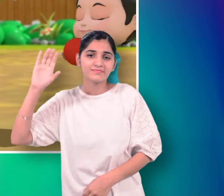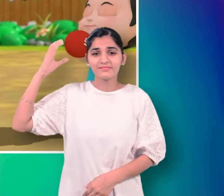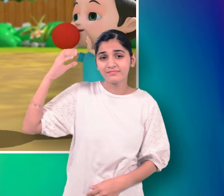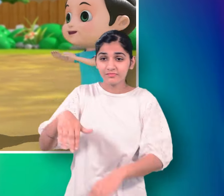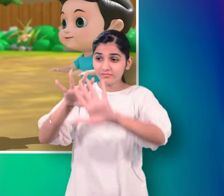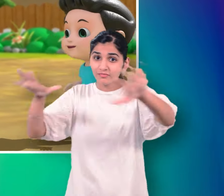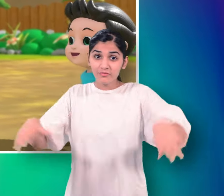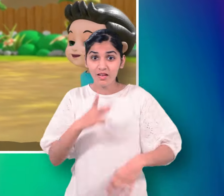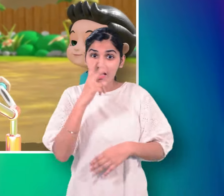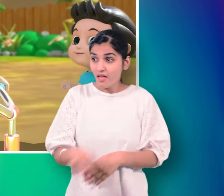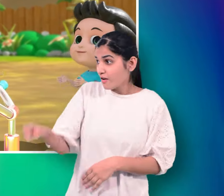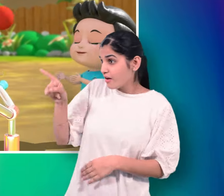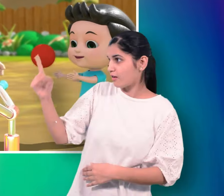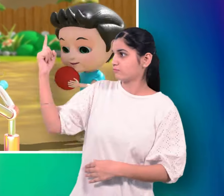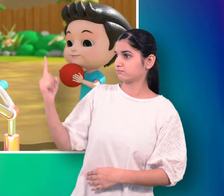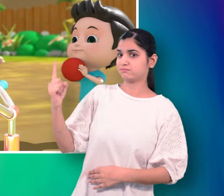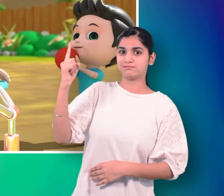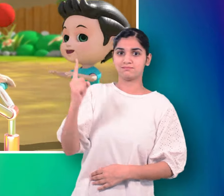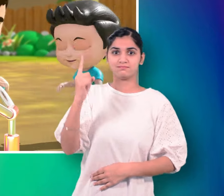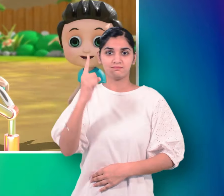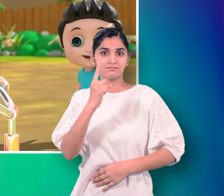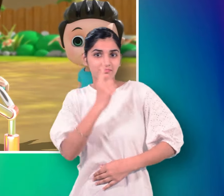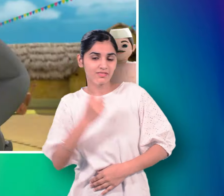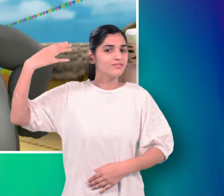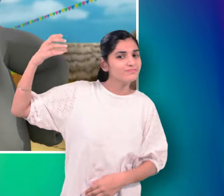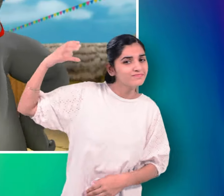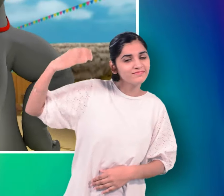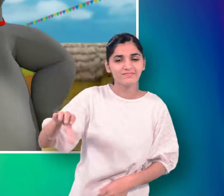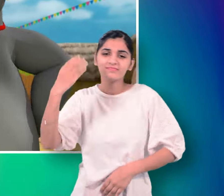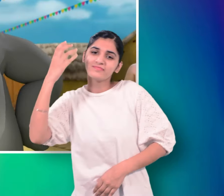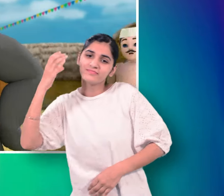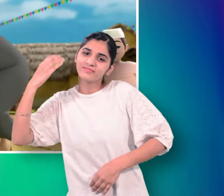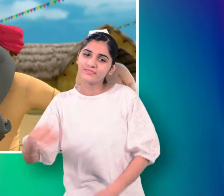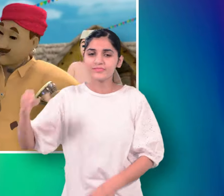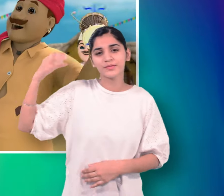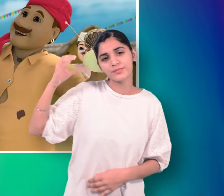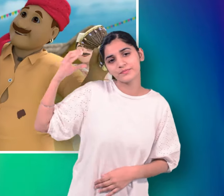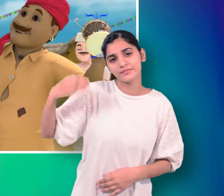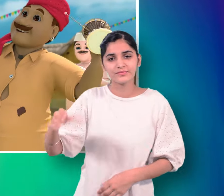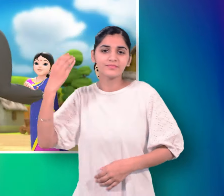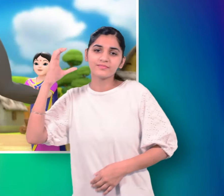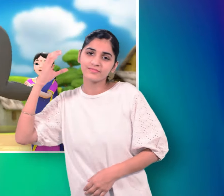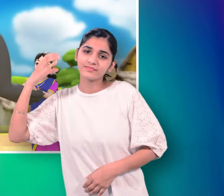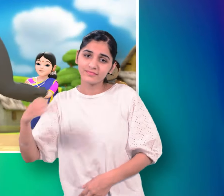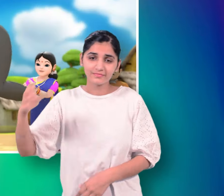देखो देखो कालू मदारी आया कालू मदारी